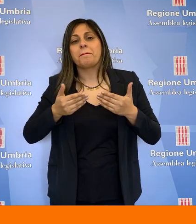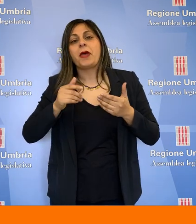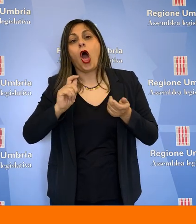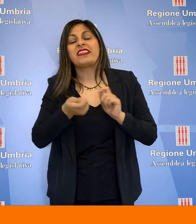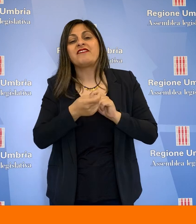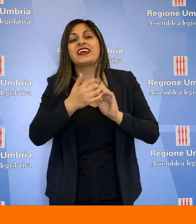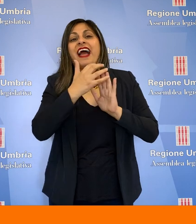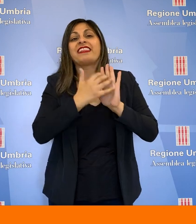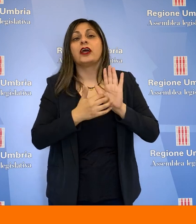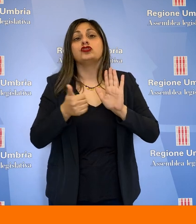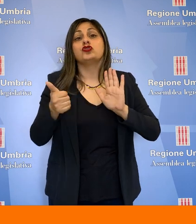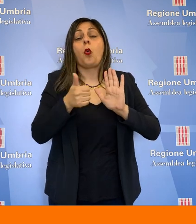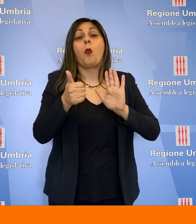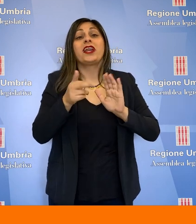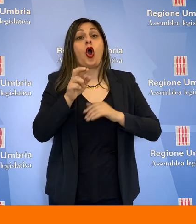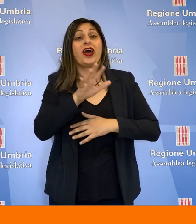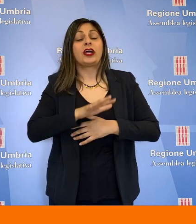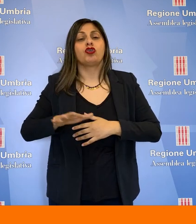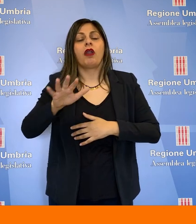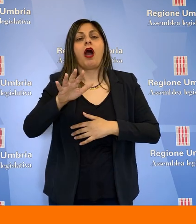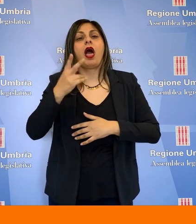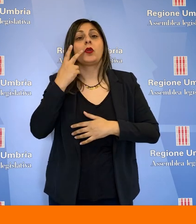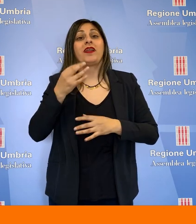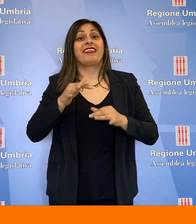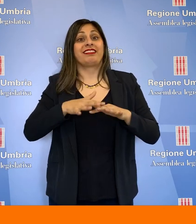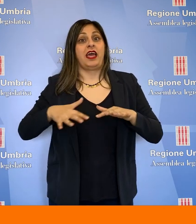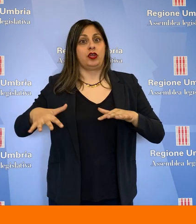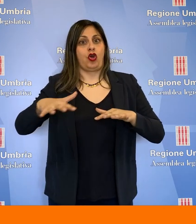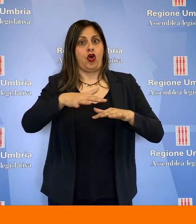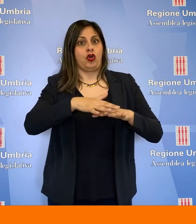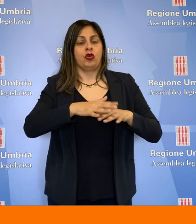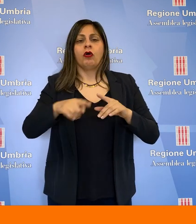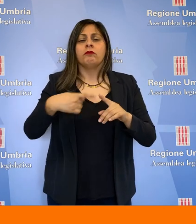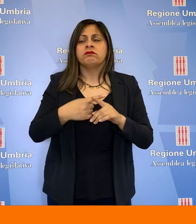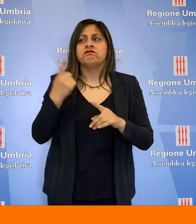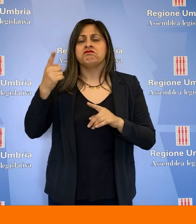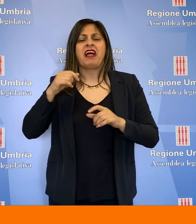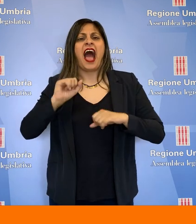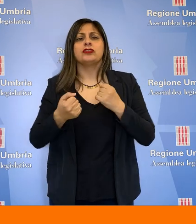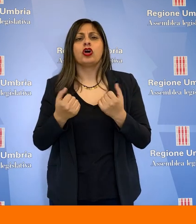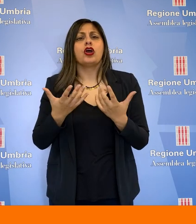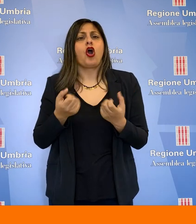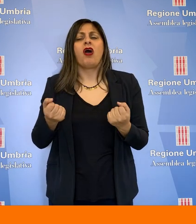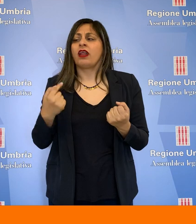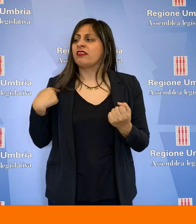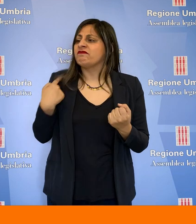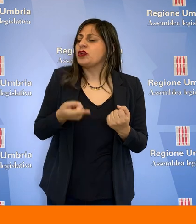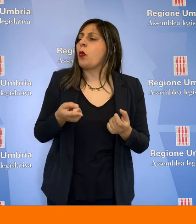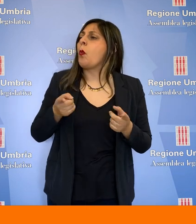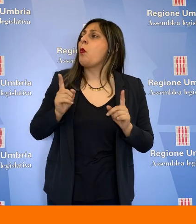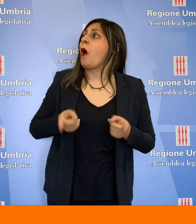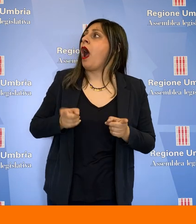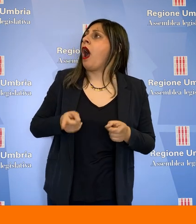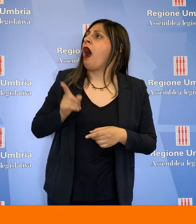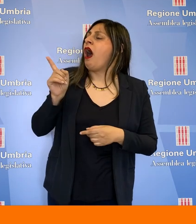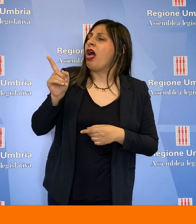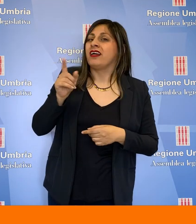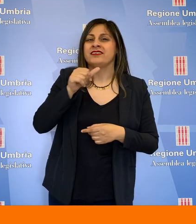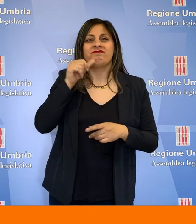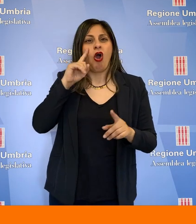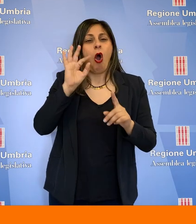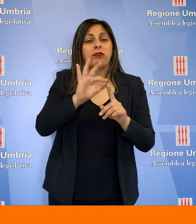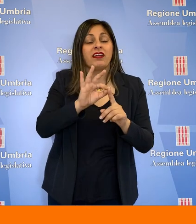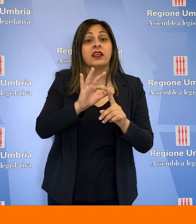di modifica del testo unico regionale in materia di territorio e quali sono state le azioni concrete messe in campo fino a questo momento per